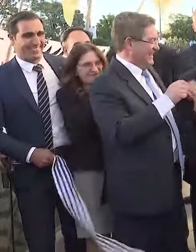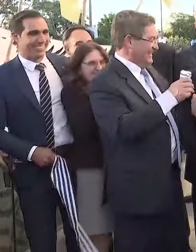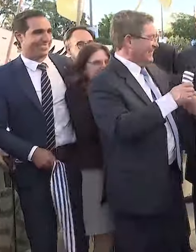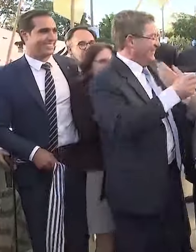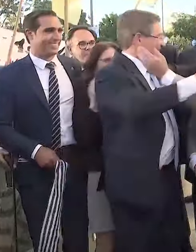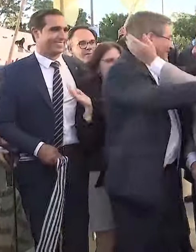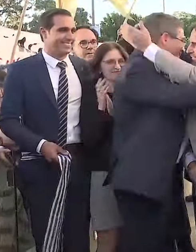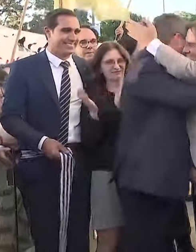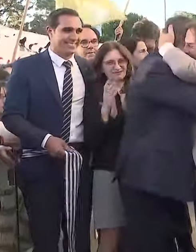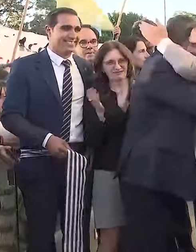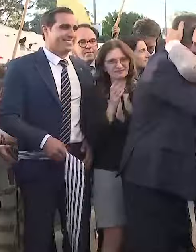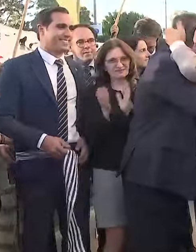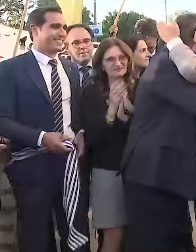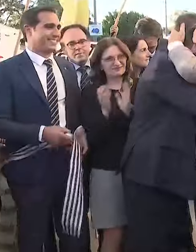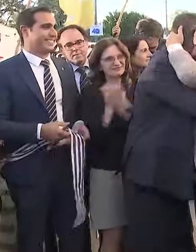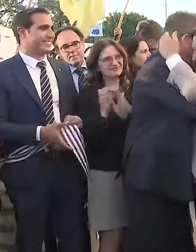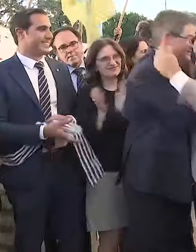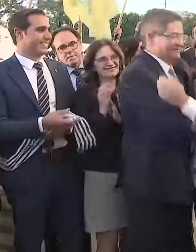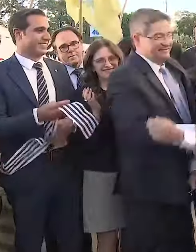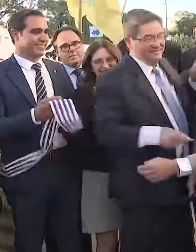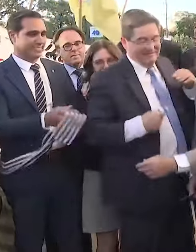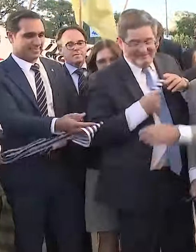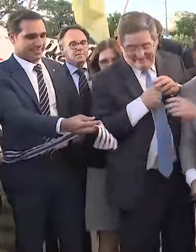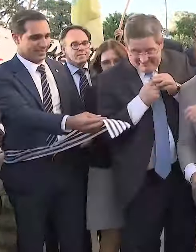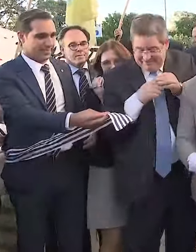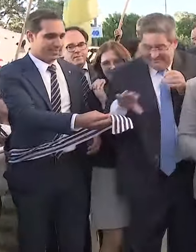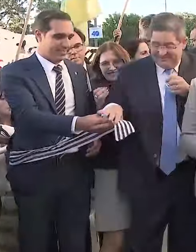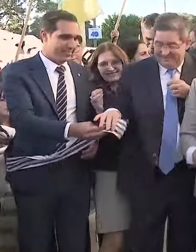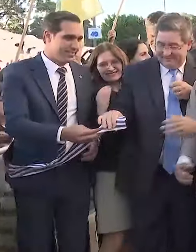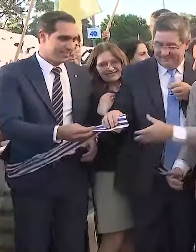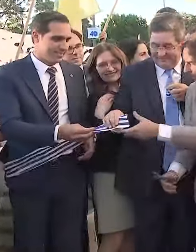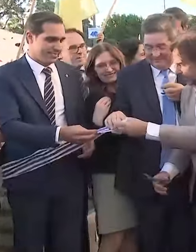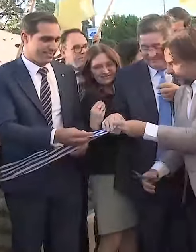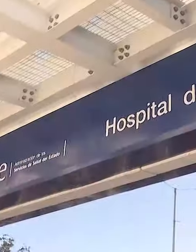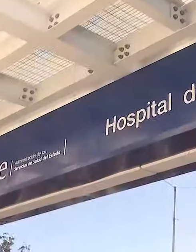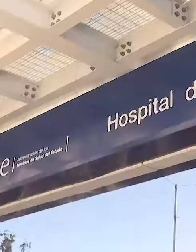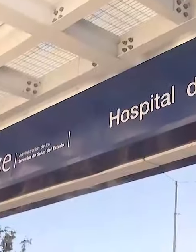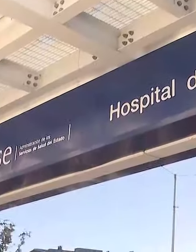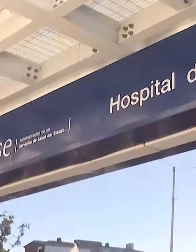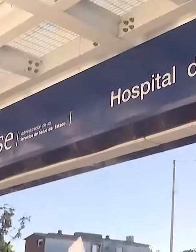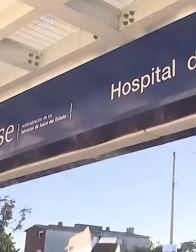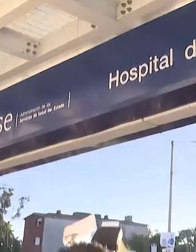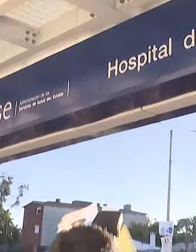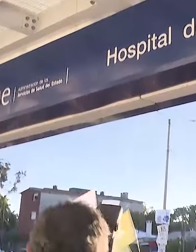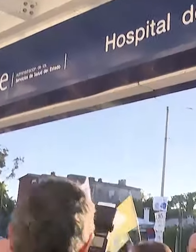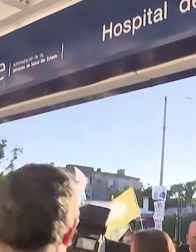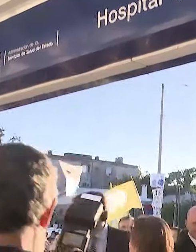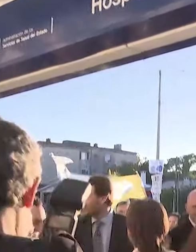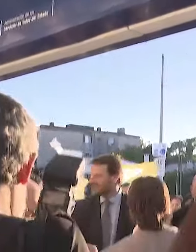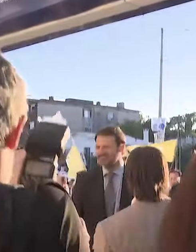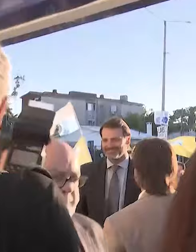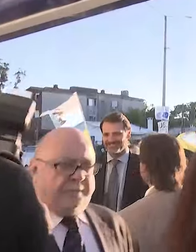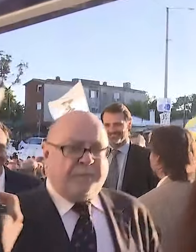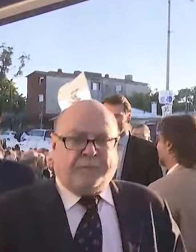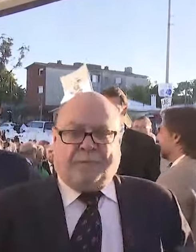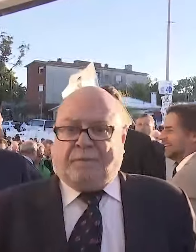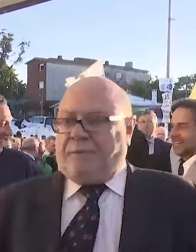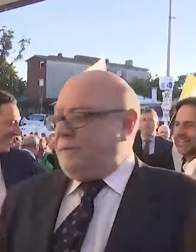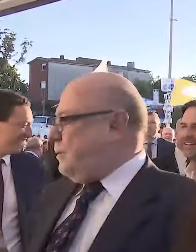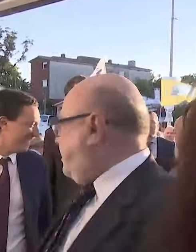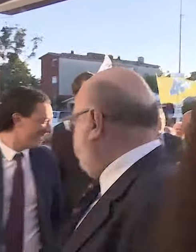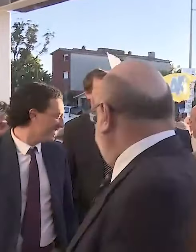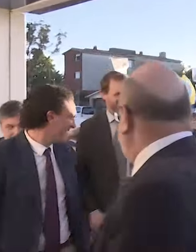dignas para nuestros pacientes. Si hay algo que nosotros no podemos tolerar es que